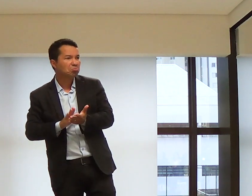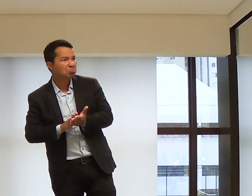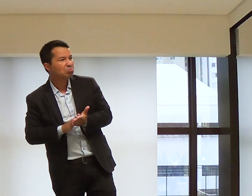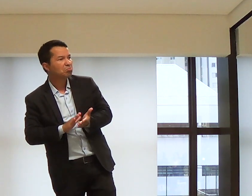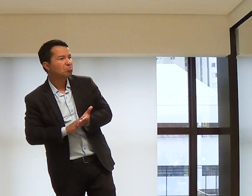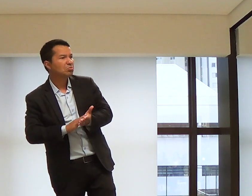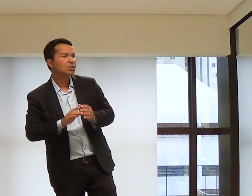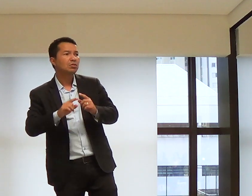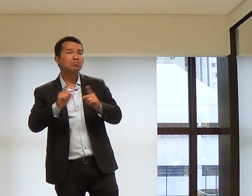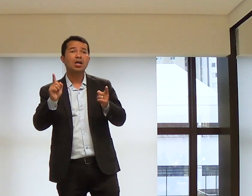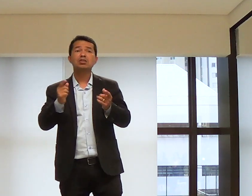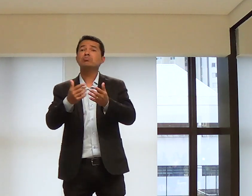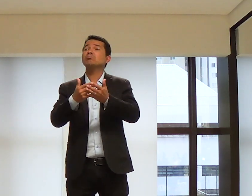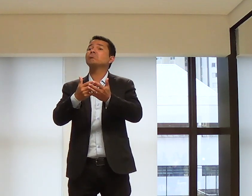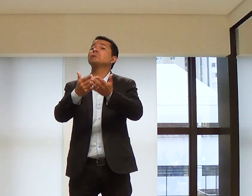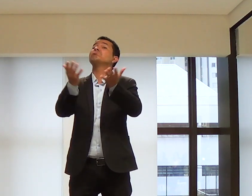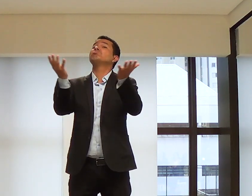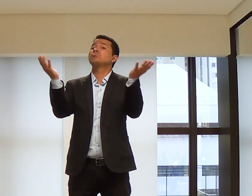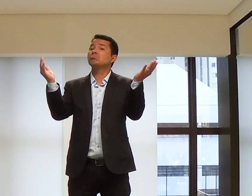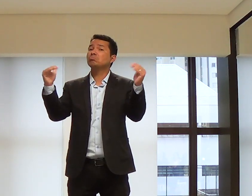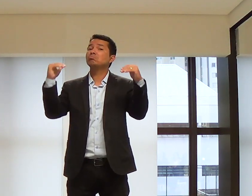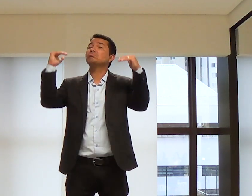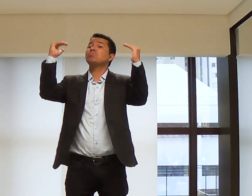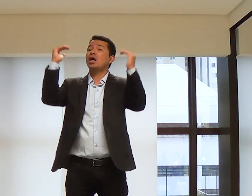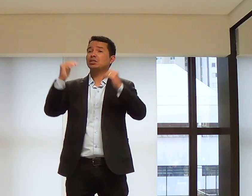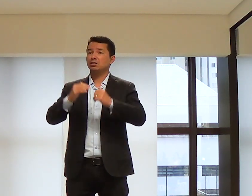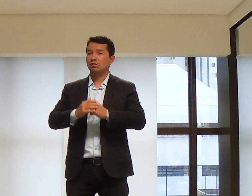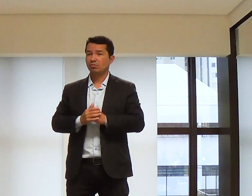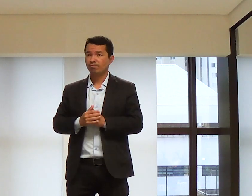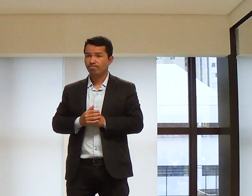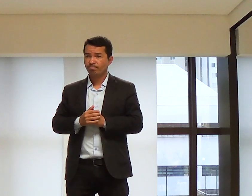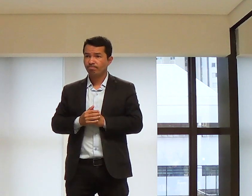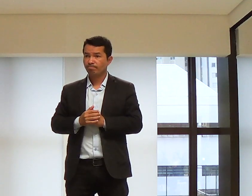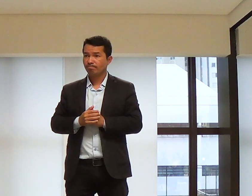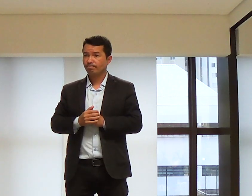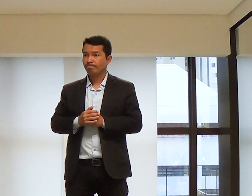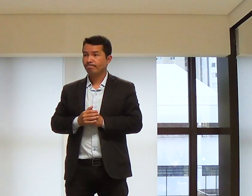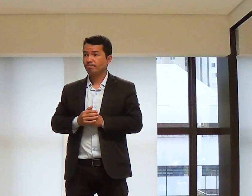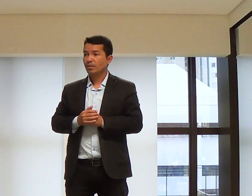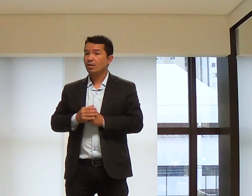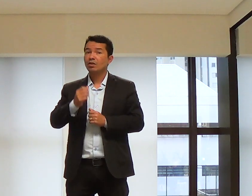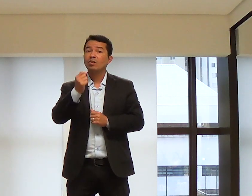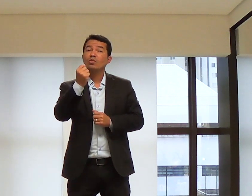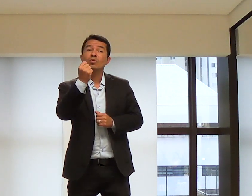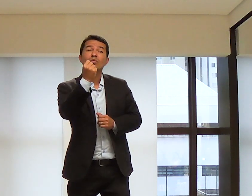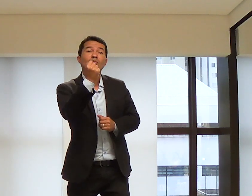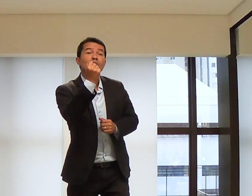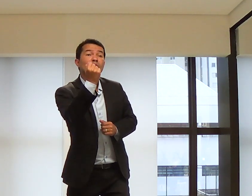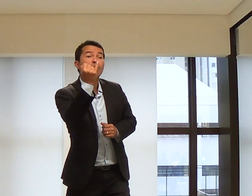eu fico alegre de ver a sua coragem. E vocês?